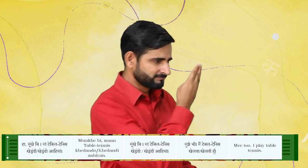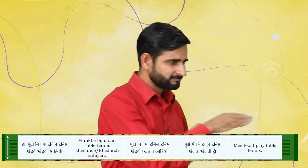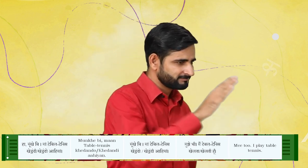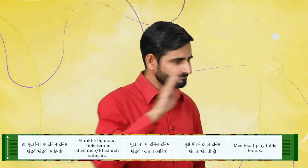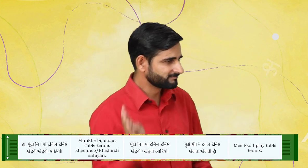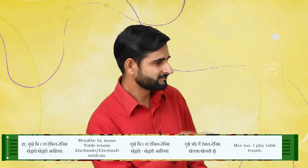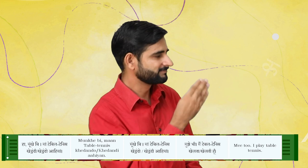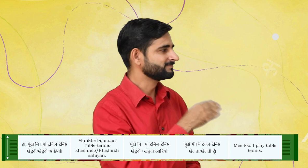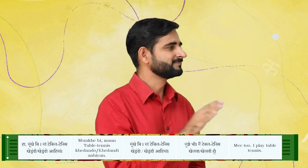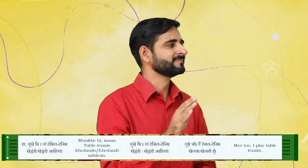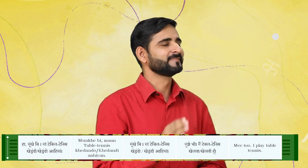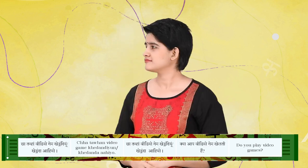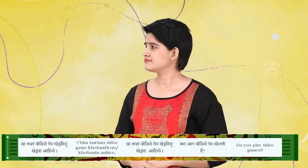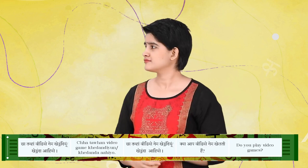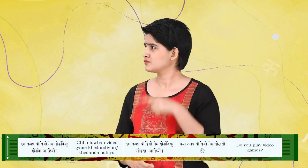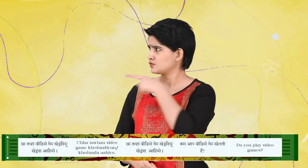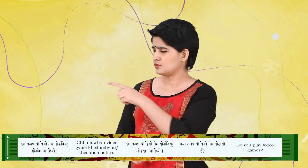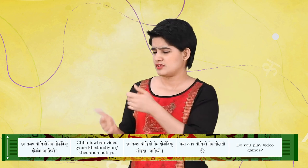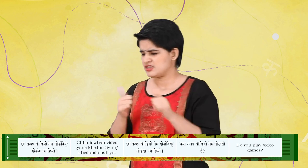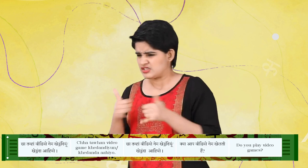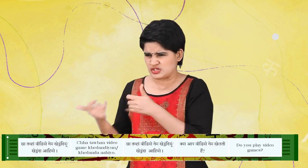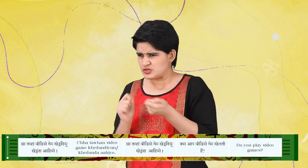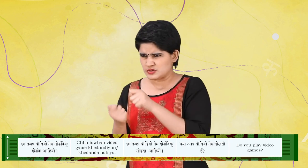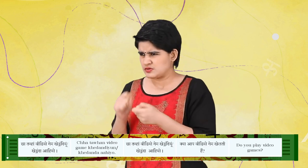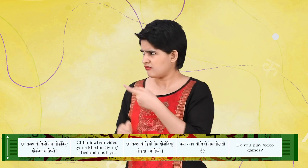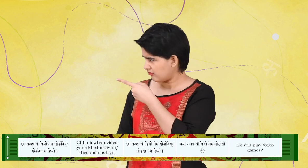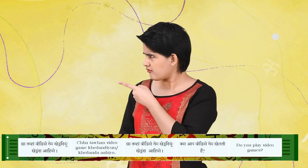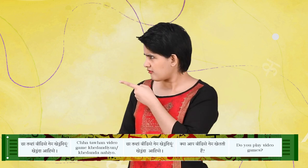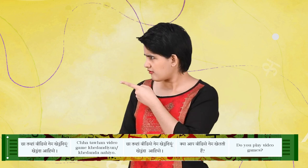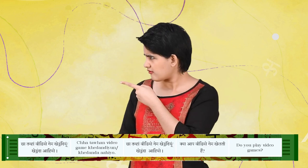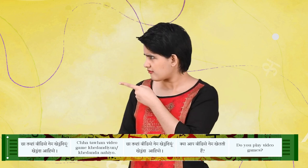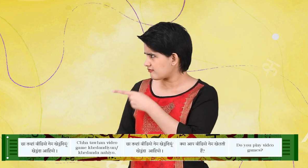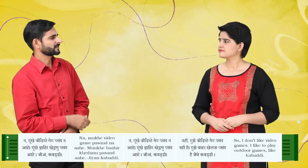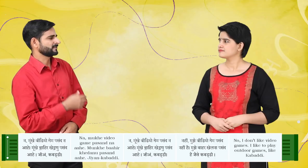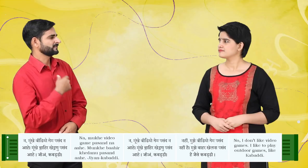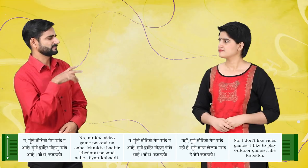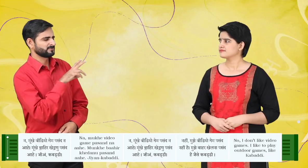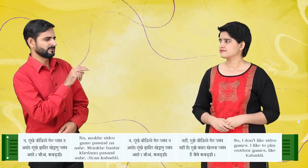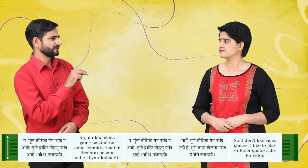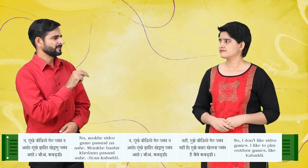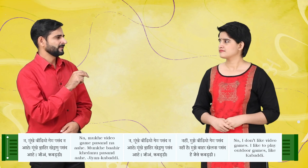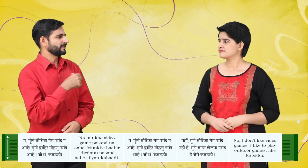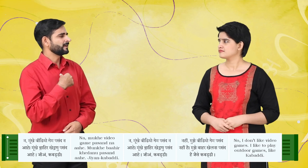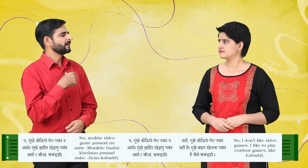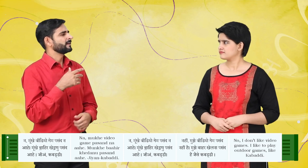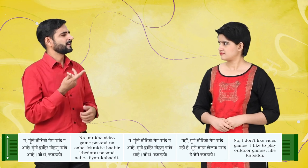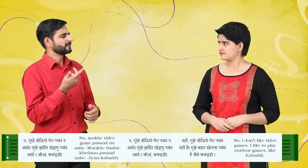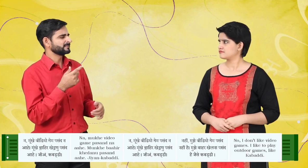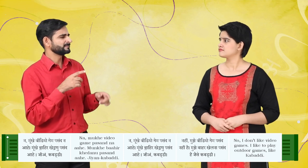है चा तभा विडियो गेम खेडण आहियो। न मुखे विडियो गेम पसंद ना